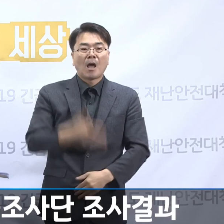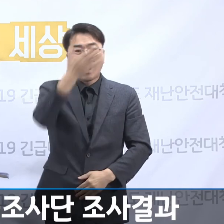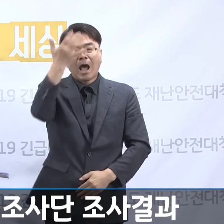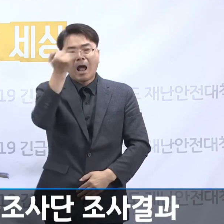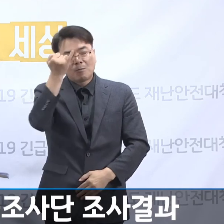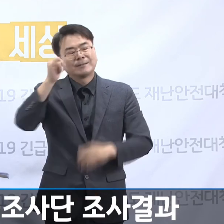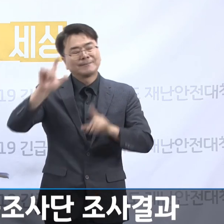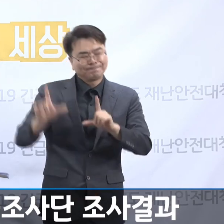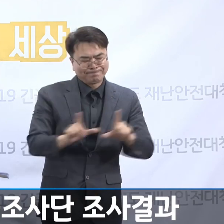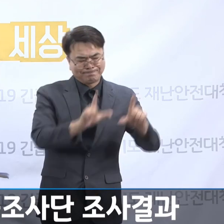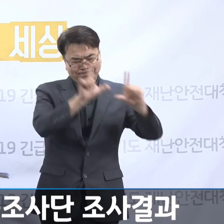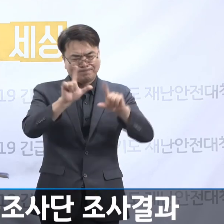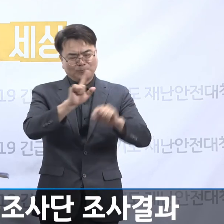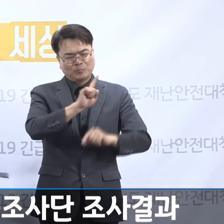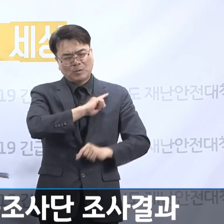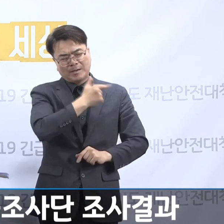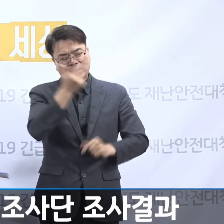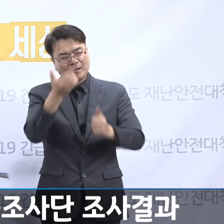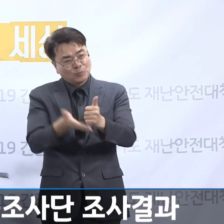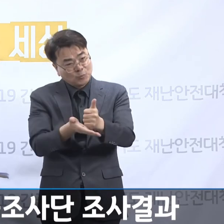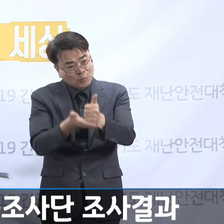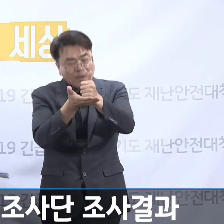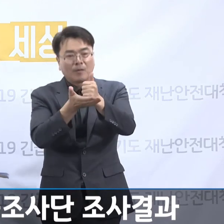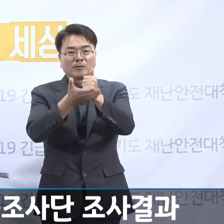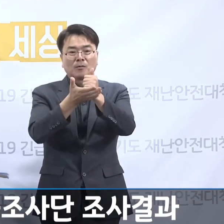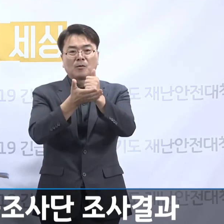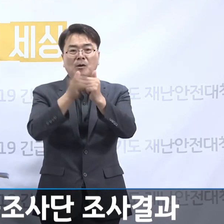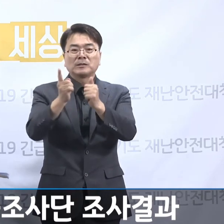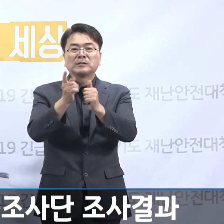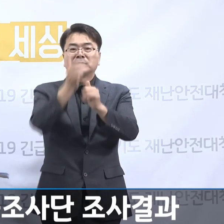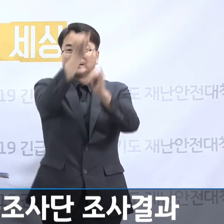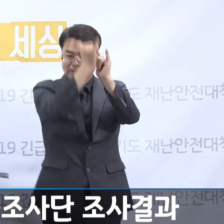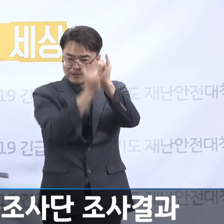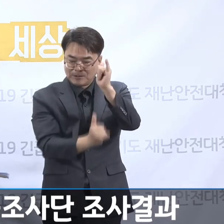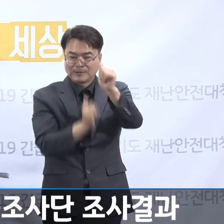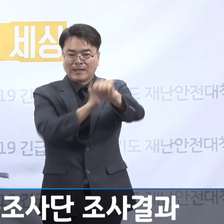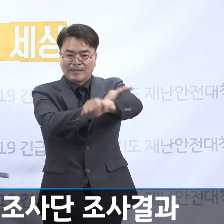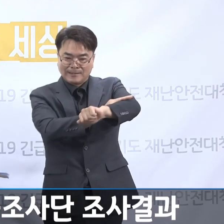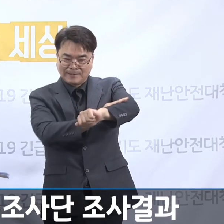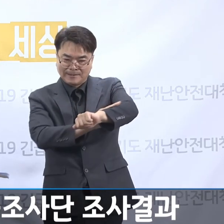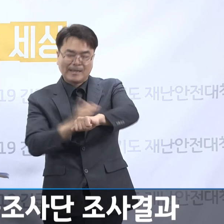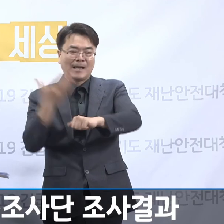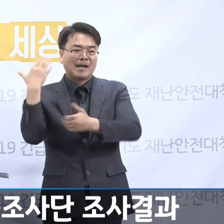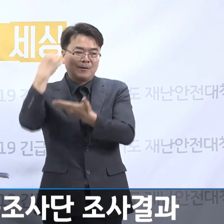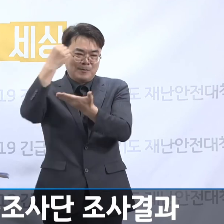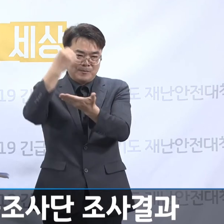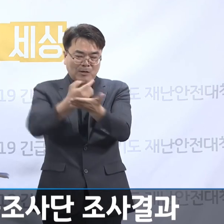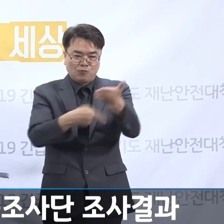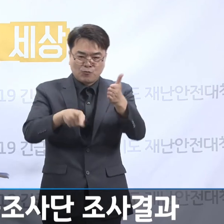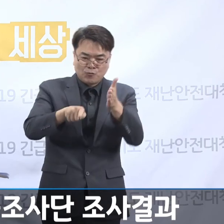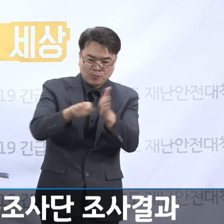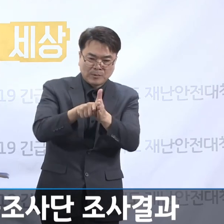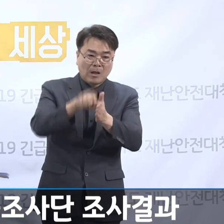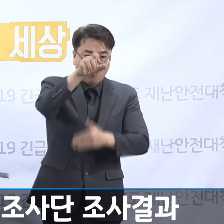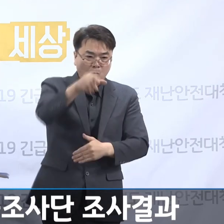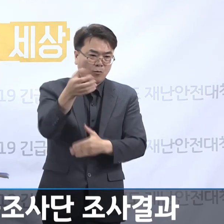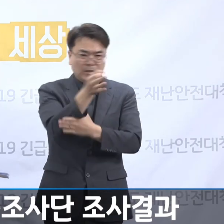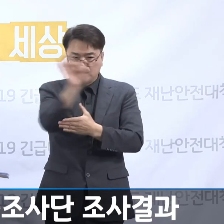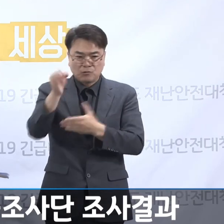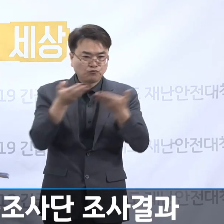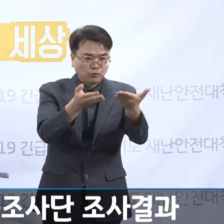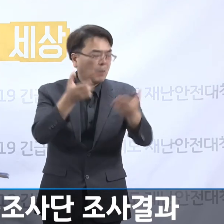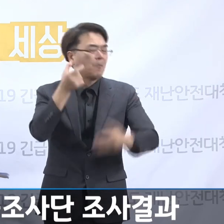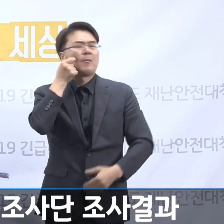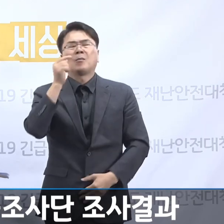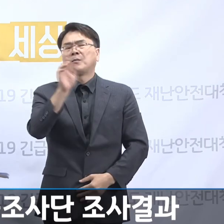할머니들의 삶이 최대한 존중받고 할머니들의 기록이 소중히 보증되는 것으로 인정받기 어려운 그런 상황입니다.